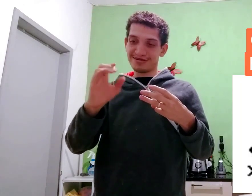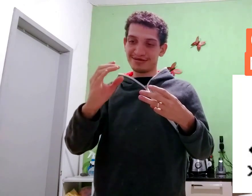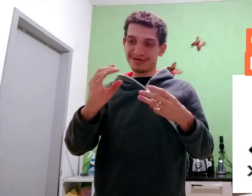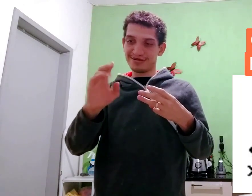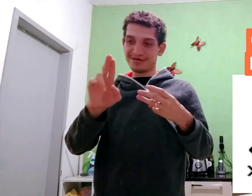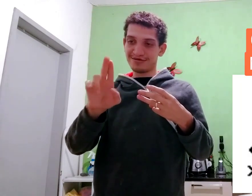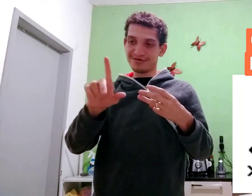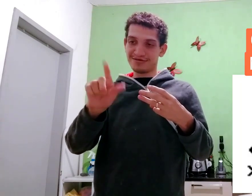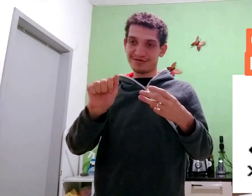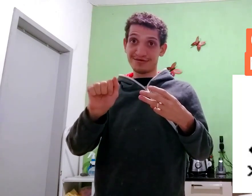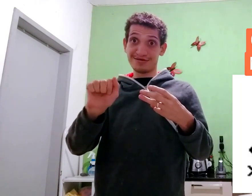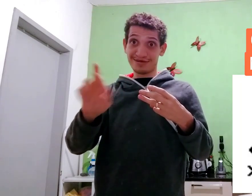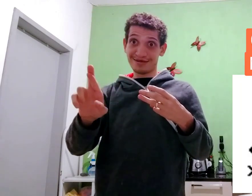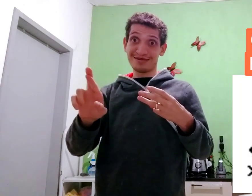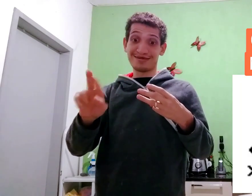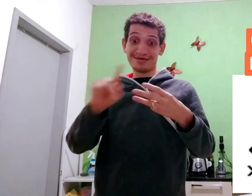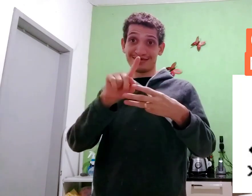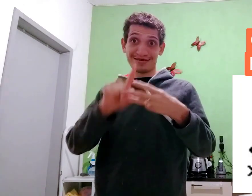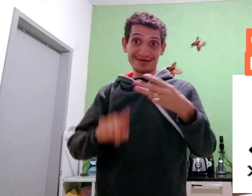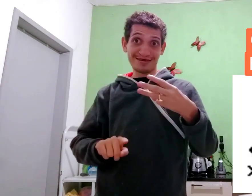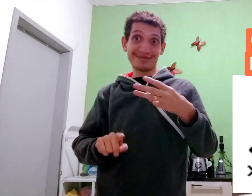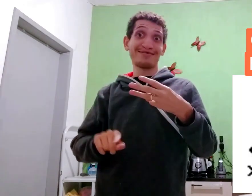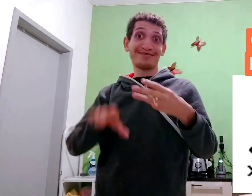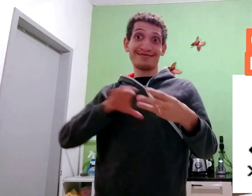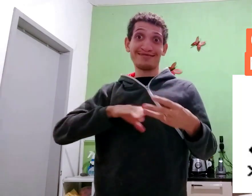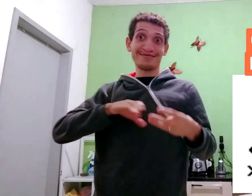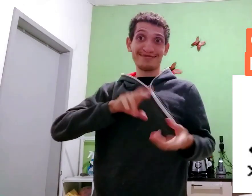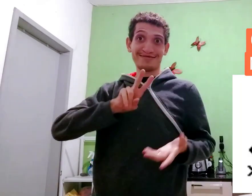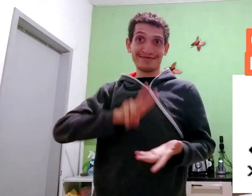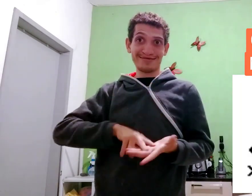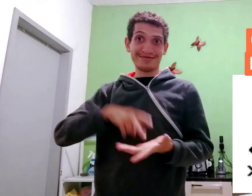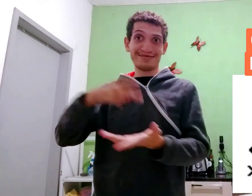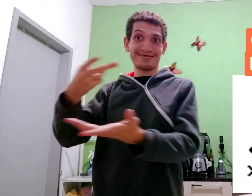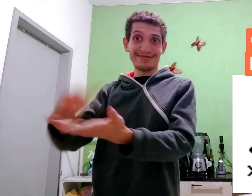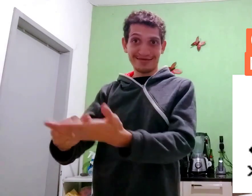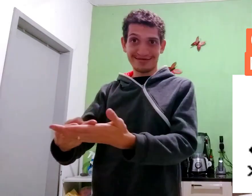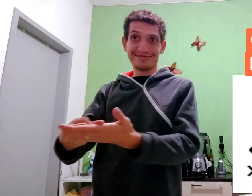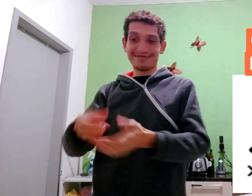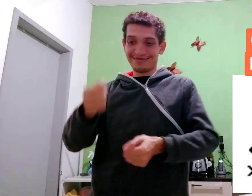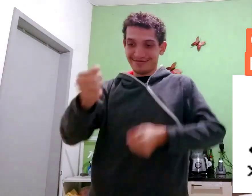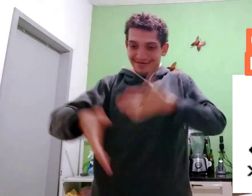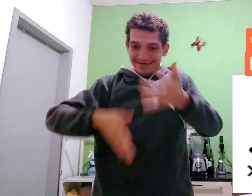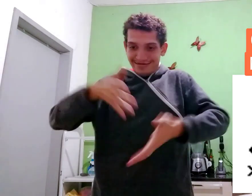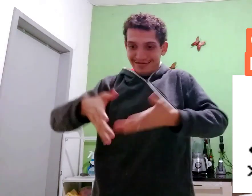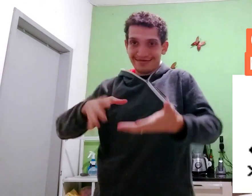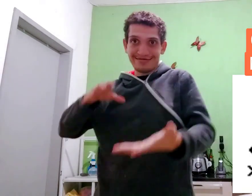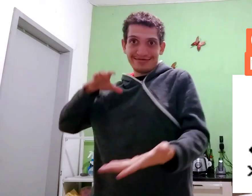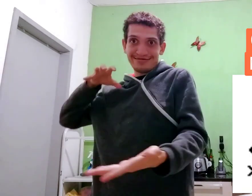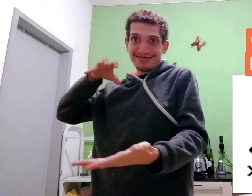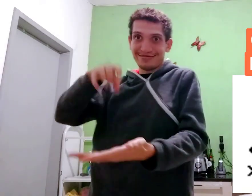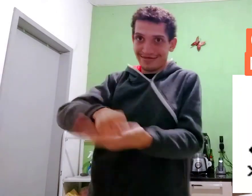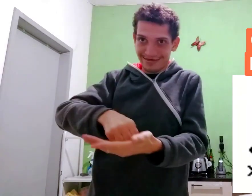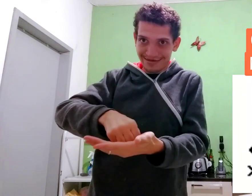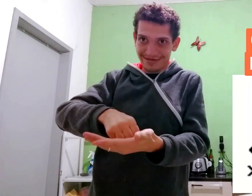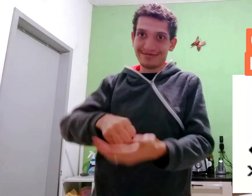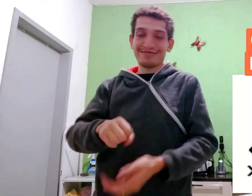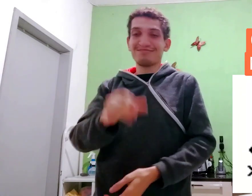Matricular. Os três português tradução sinalizam assim.